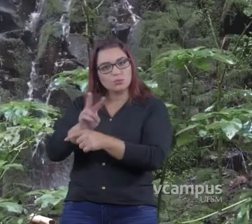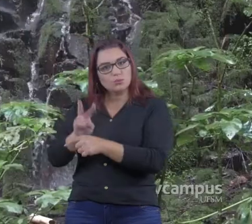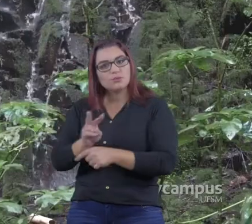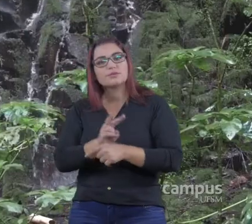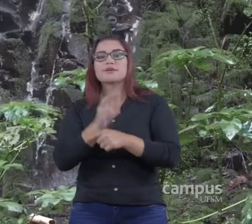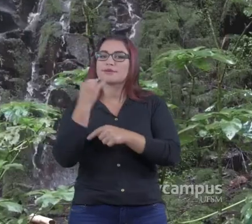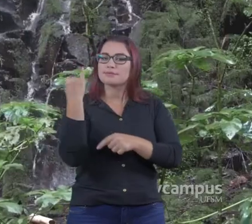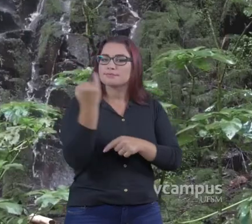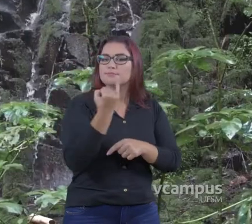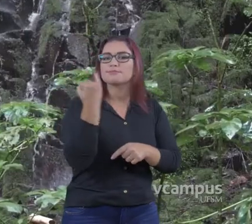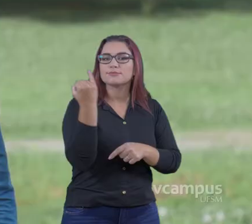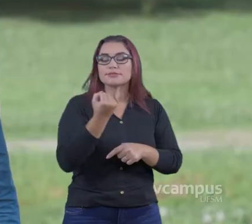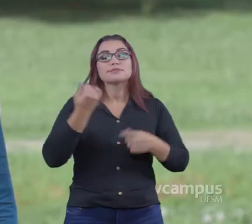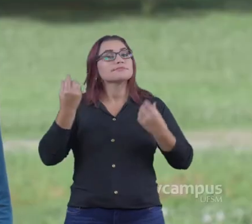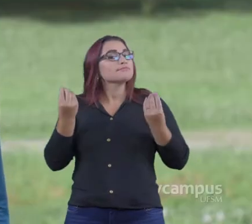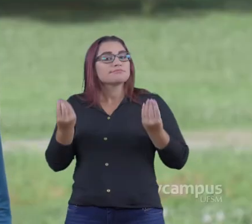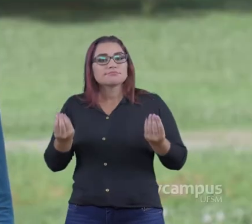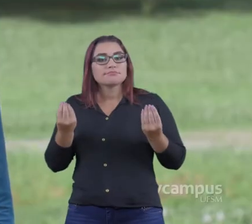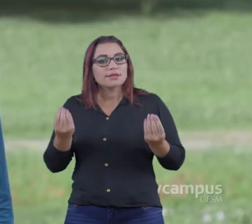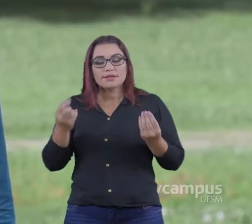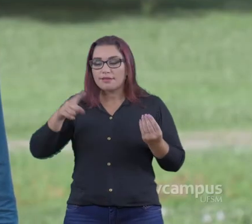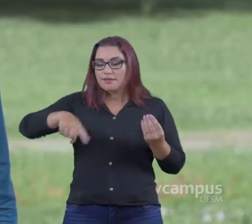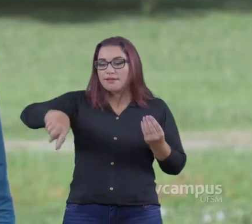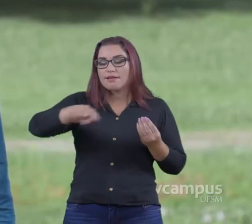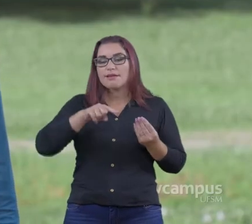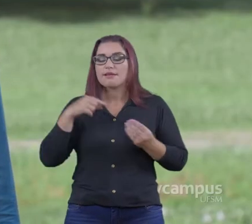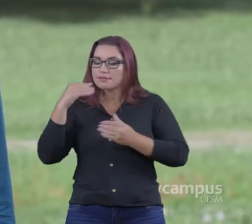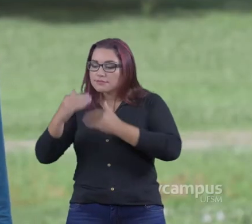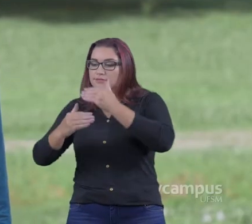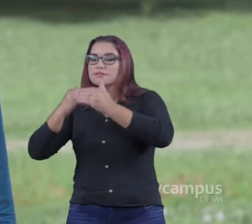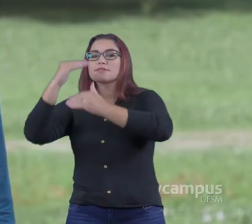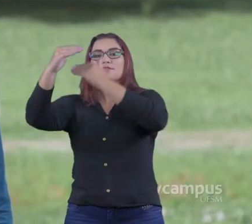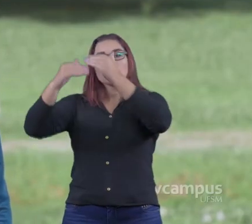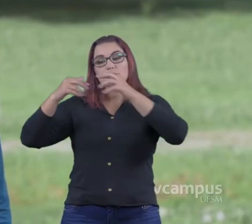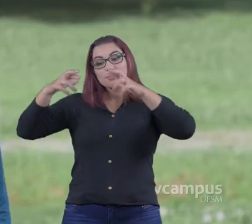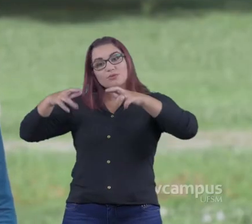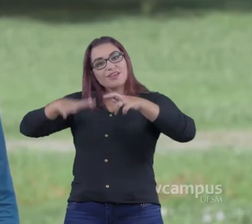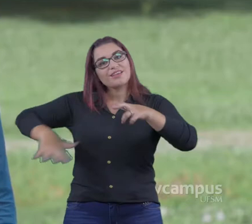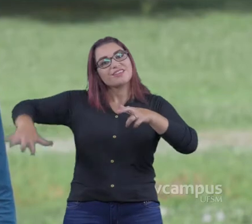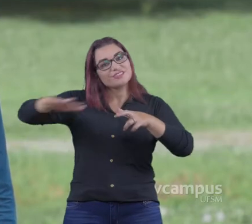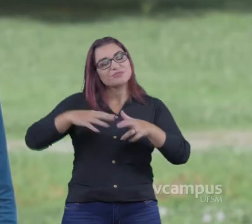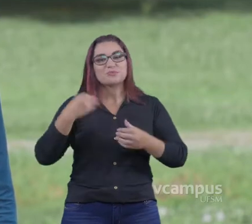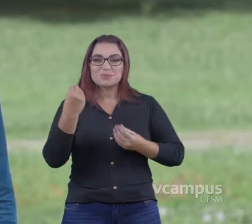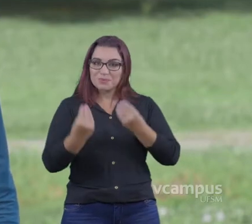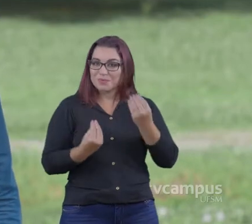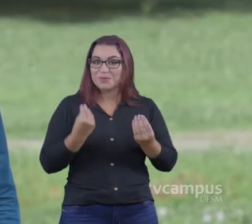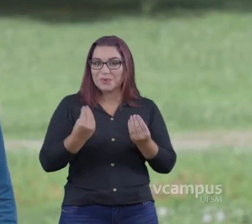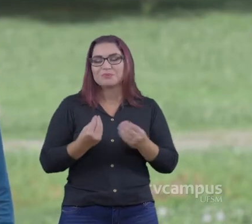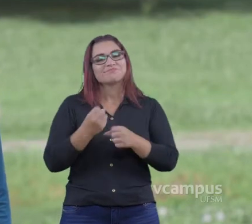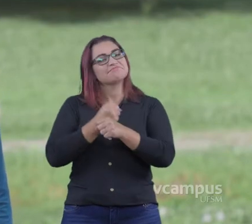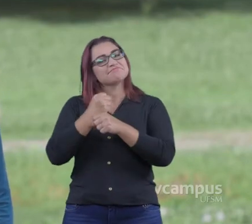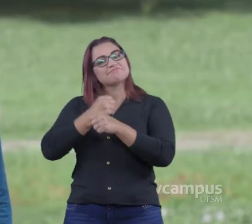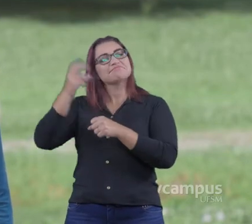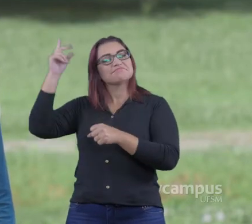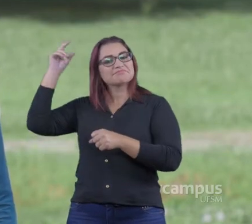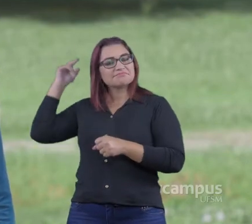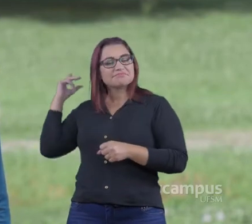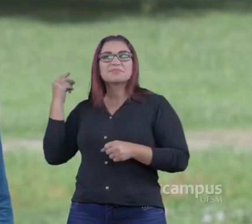fundamentais e necessários para um geoparque E para o desenvolvimento regional Já há muitos anos, desde 2012,